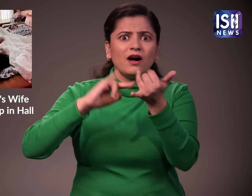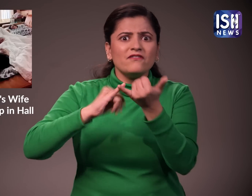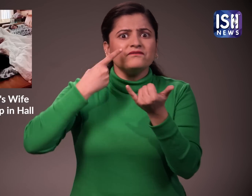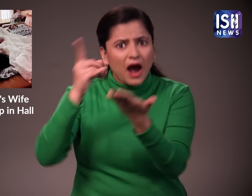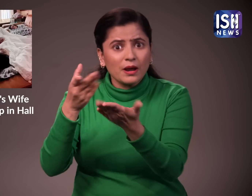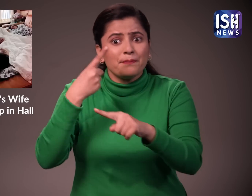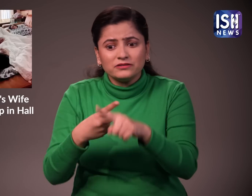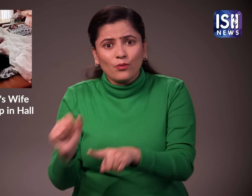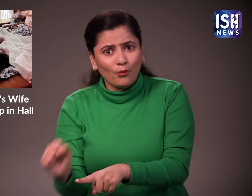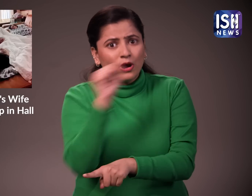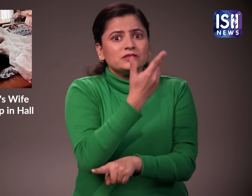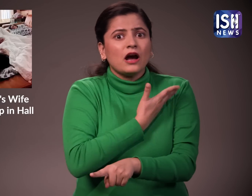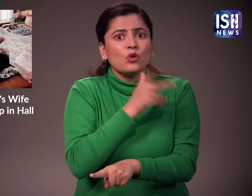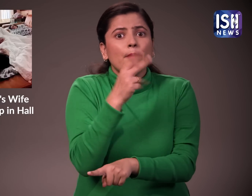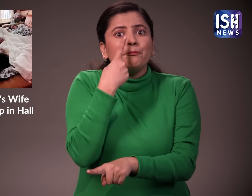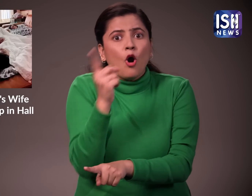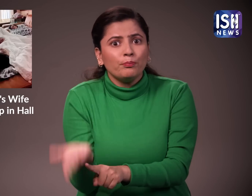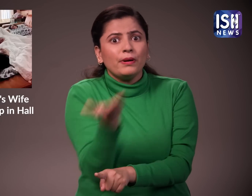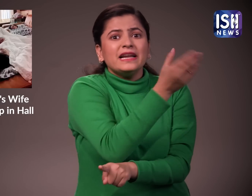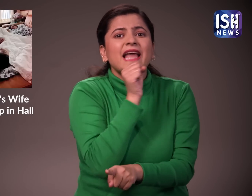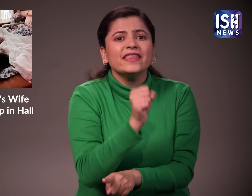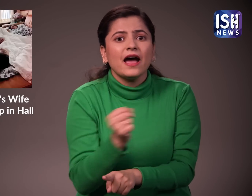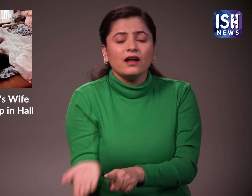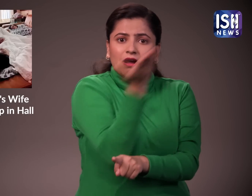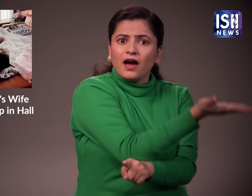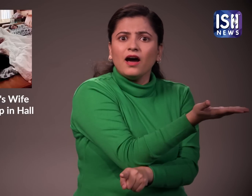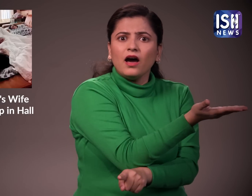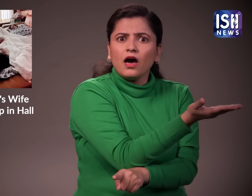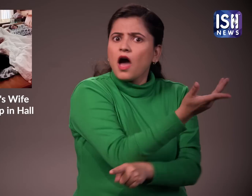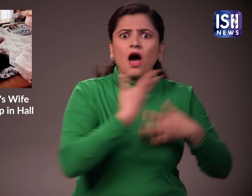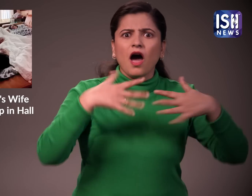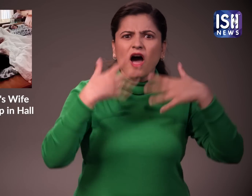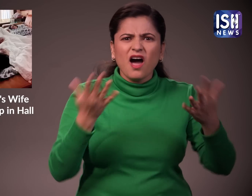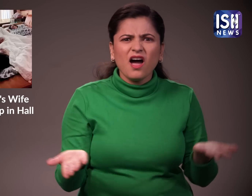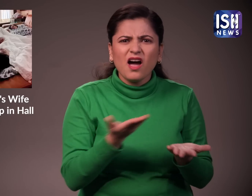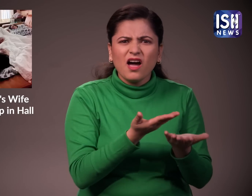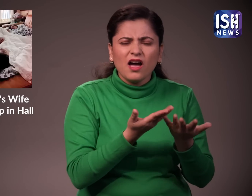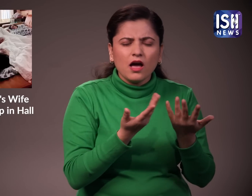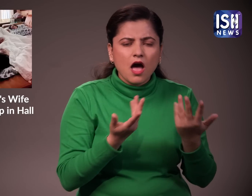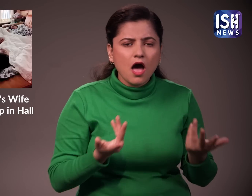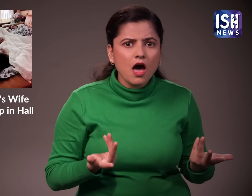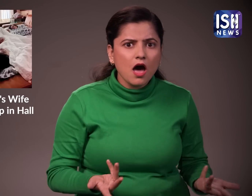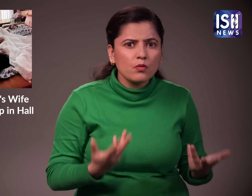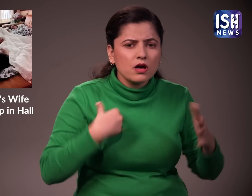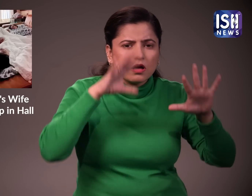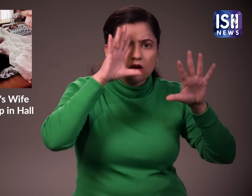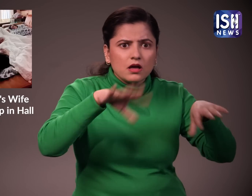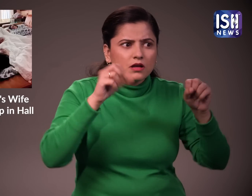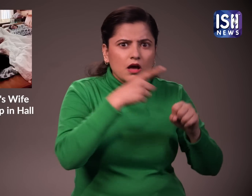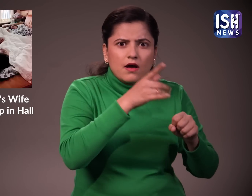कहा कि लड़का नवाज का बेटा और महरुनीसा का पोता है उसने कहा कि वह समझ नहीं पा रही है